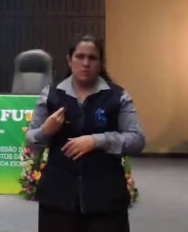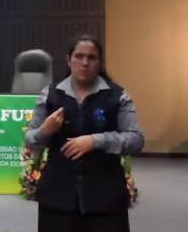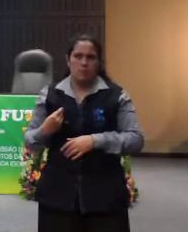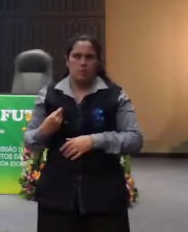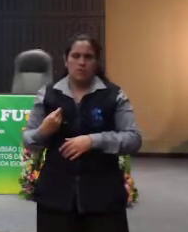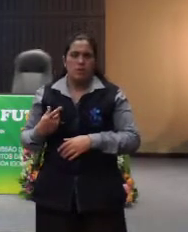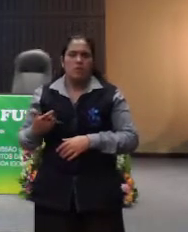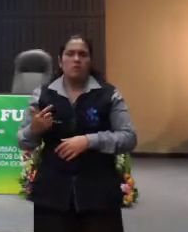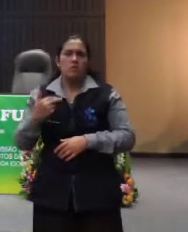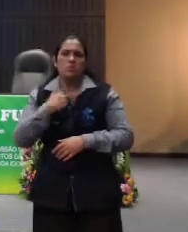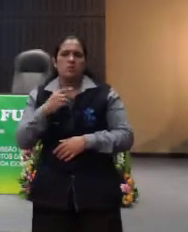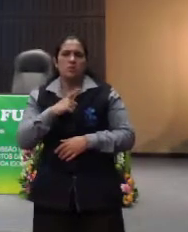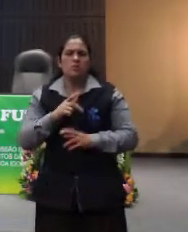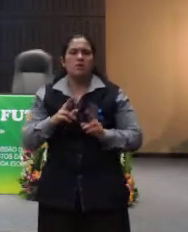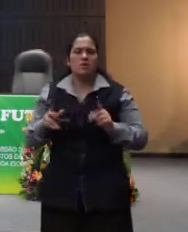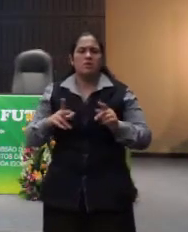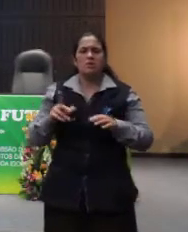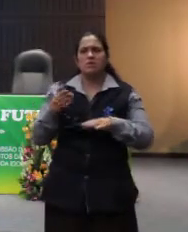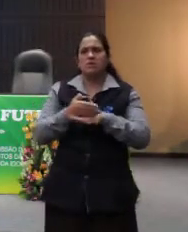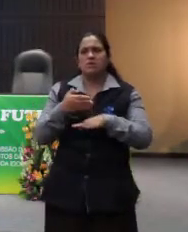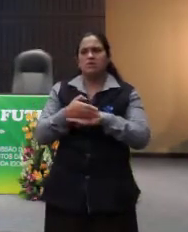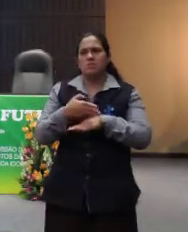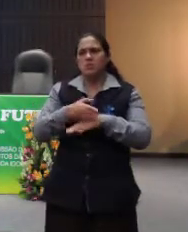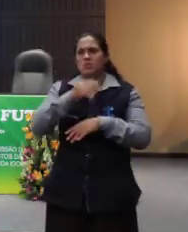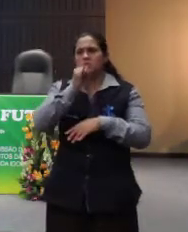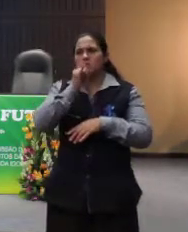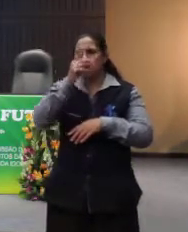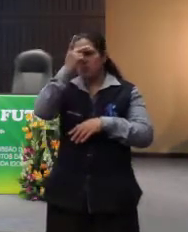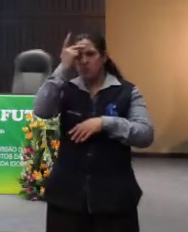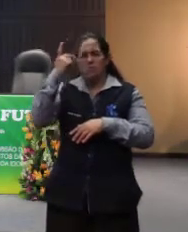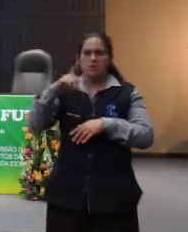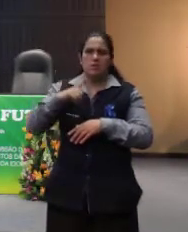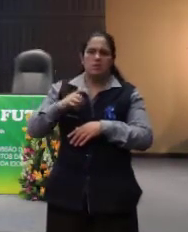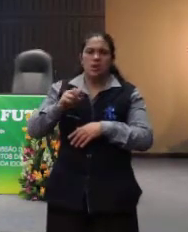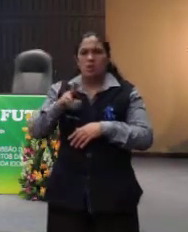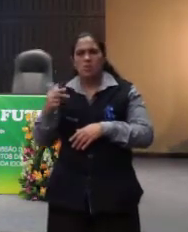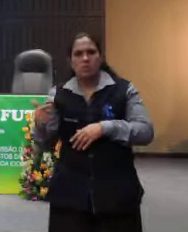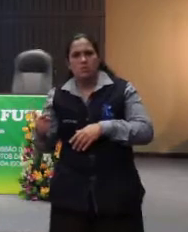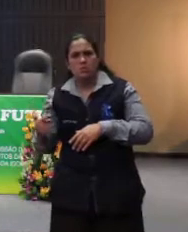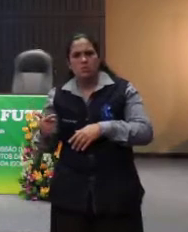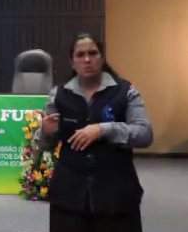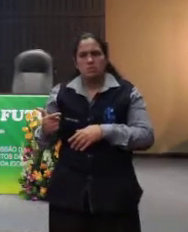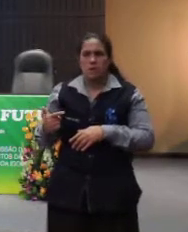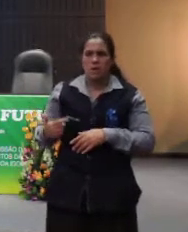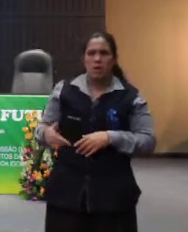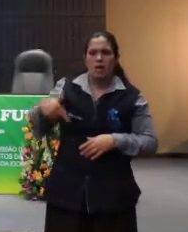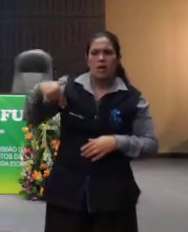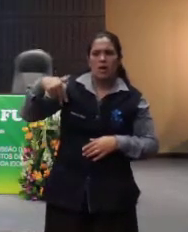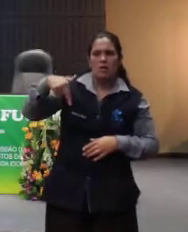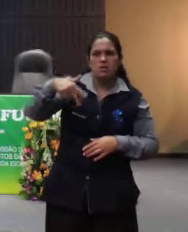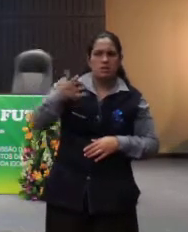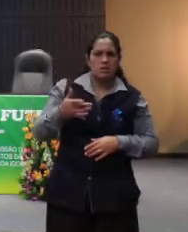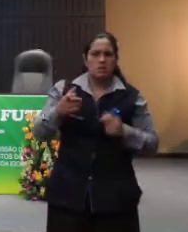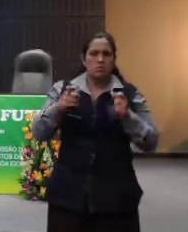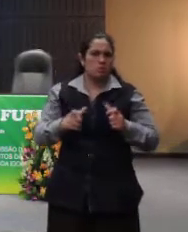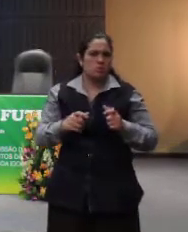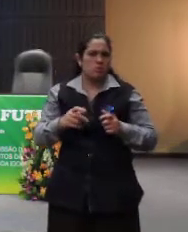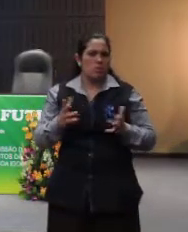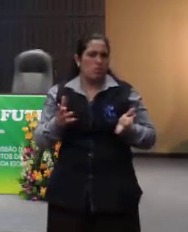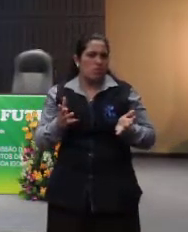devia ter diferença de acessibilidade com uma pessoa que tem ou não as duas pernas, num determinado local público.